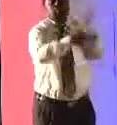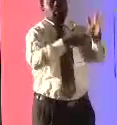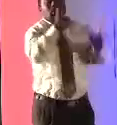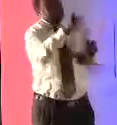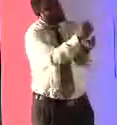التطوير الآن